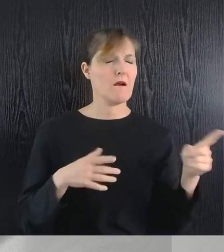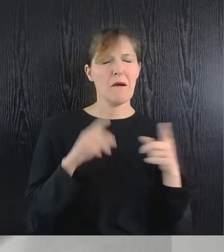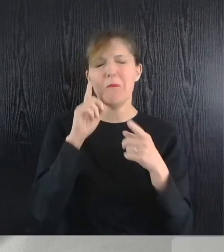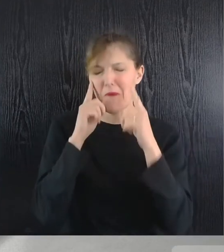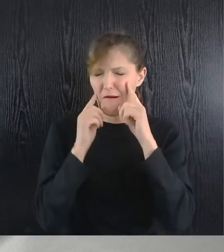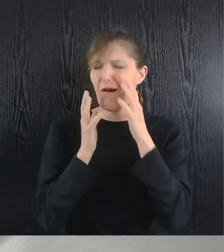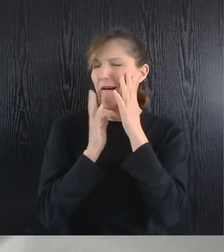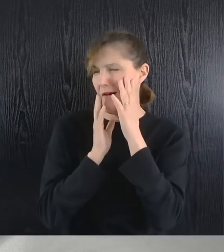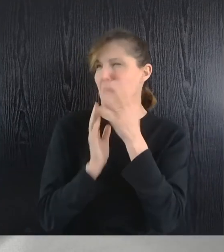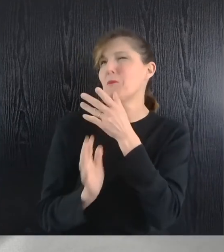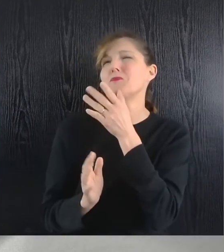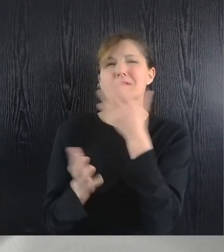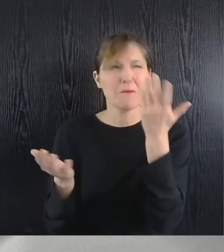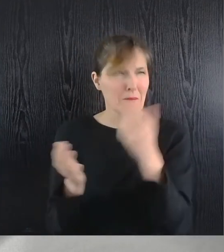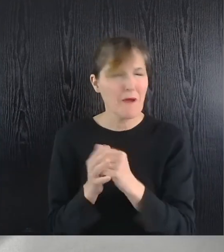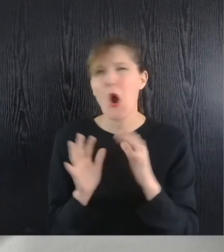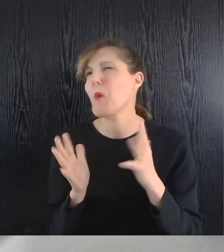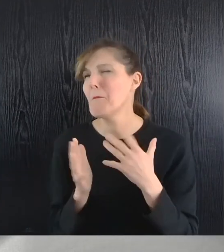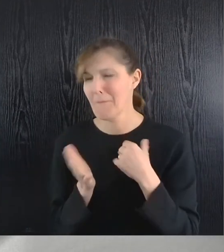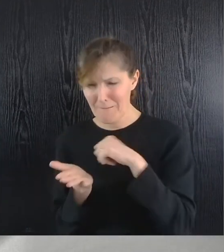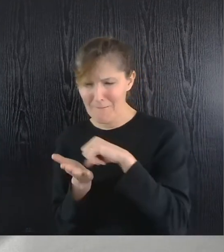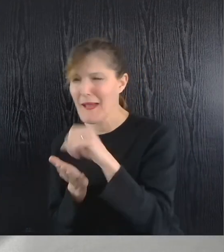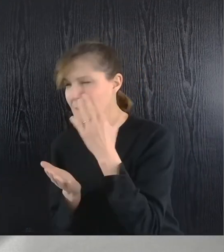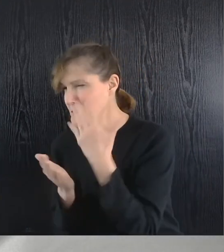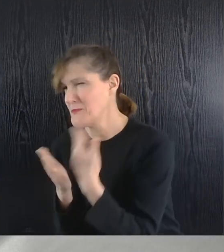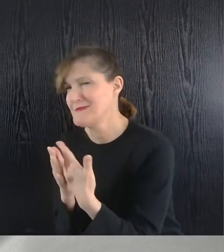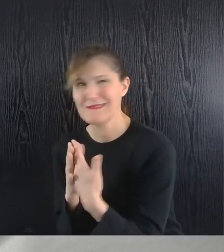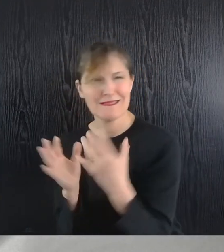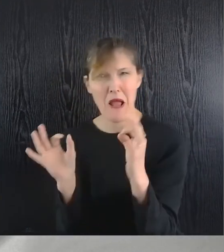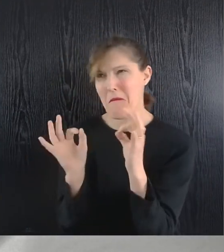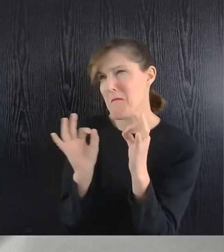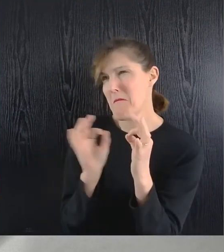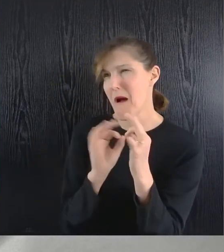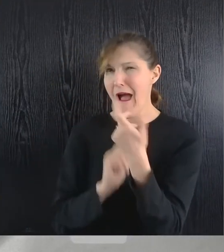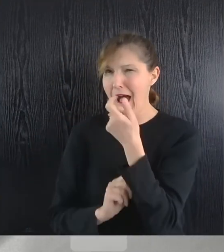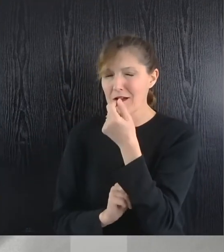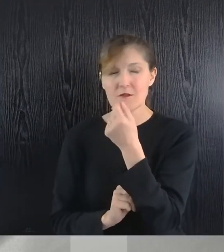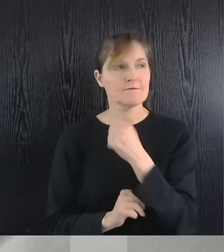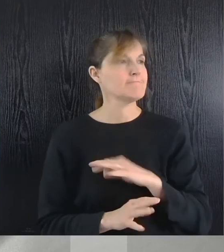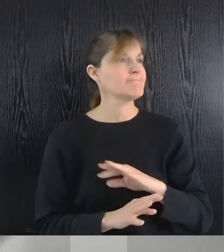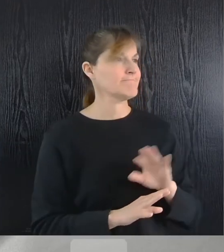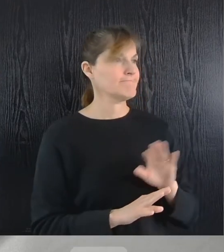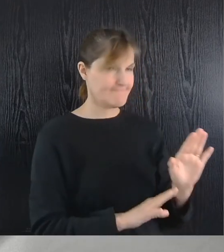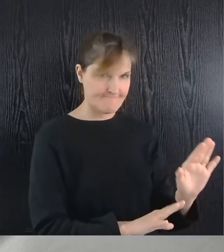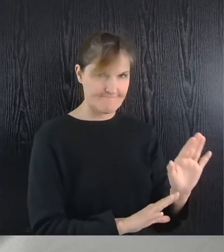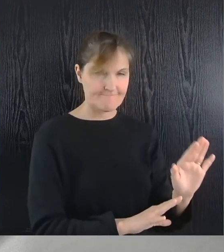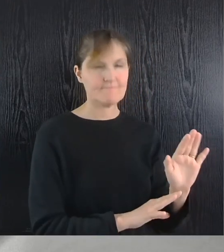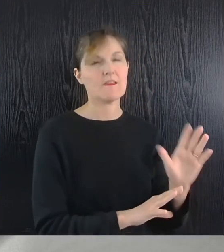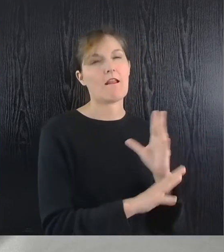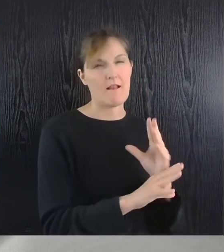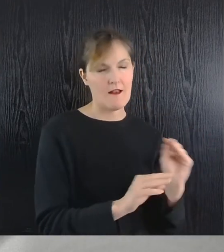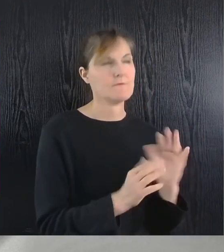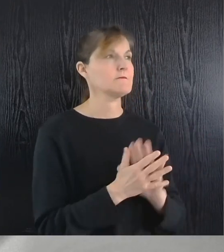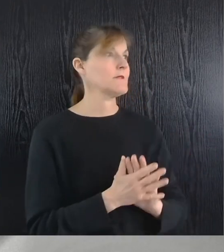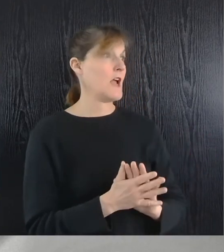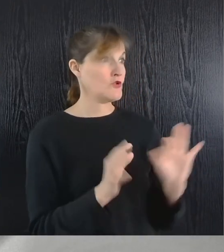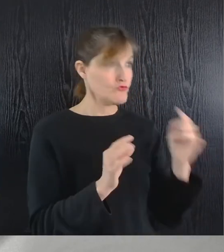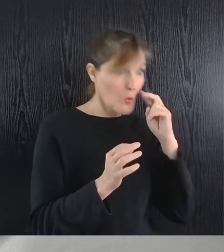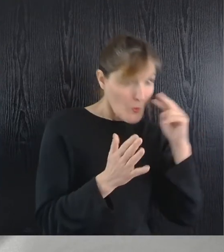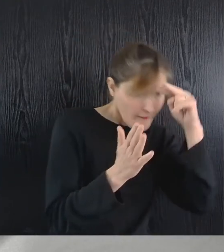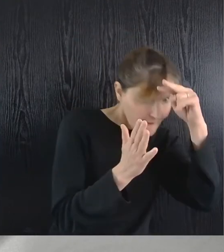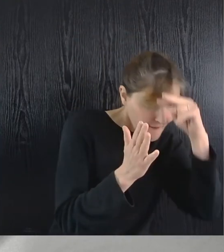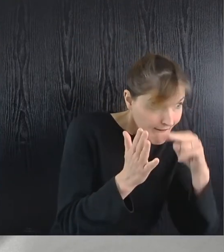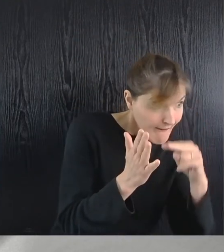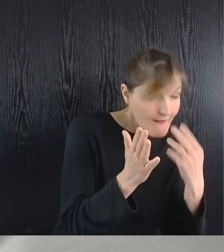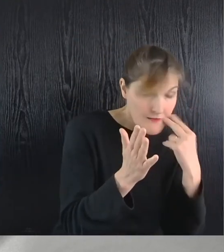à sangloter. « Je ne pourrai jamais payer pour ça parce que je n'ai pas d'argent. » Le médecin l'a calmée et lui a demandé d'examiner